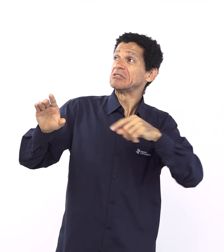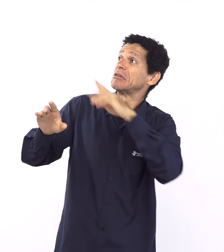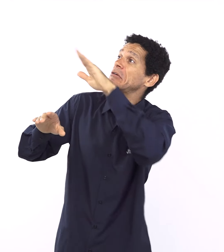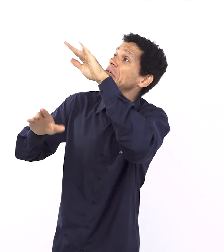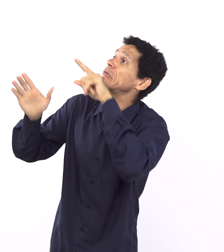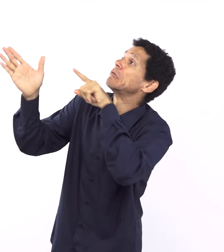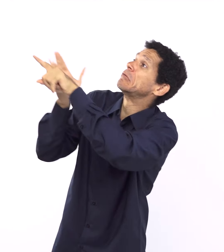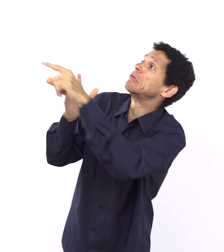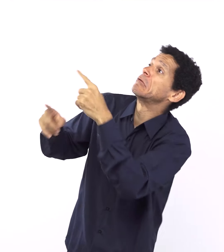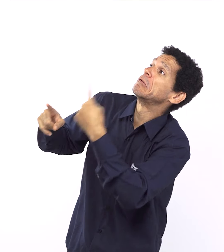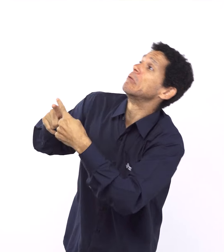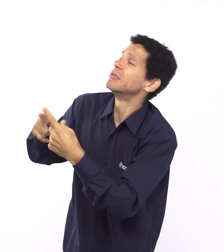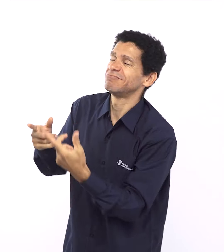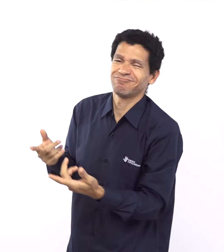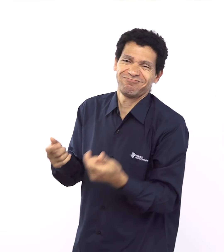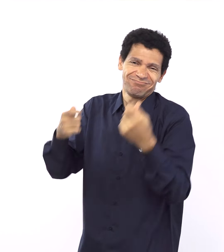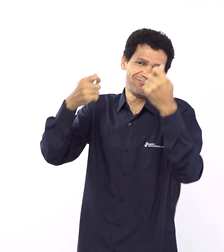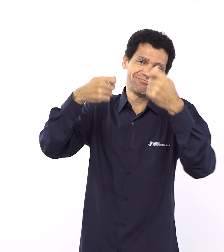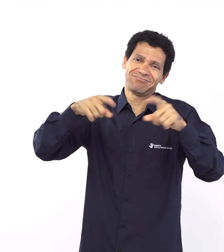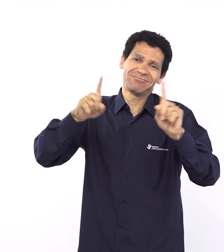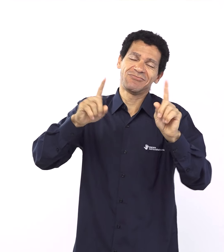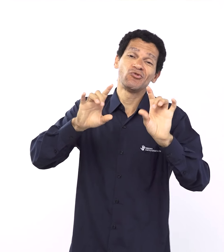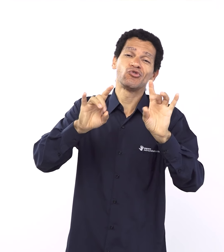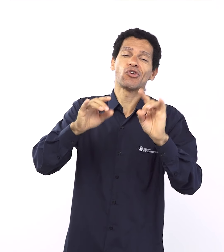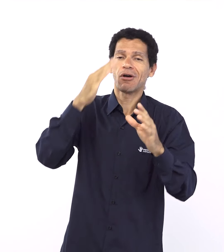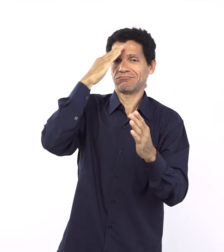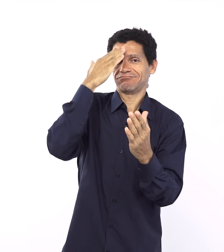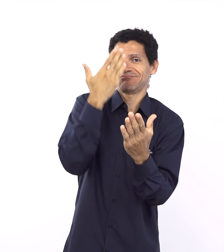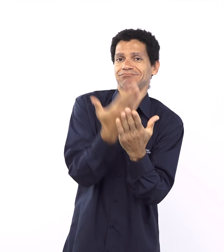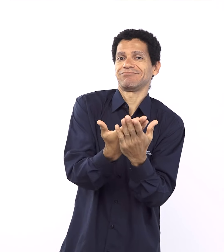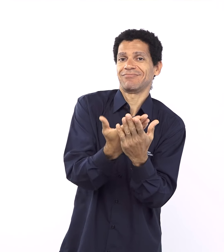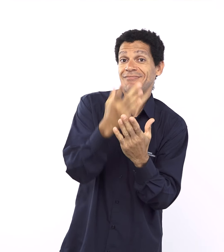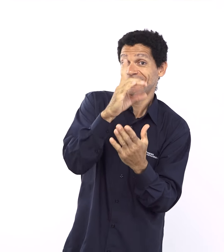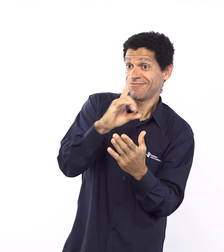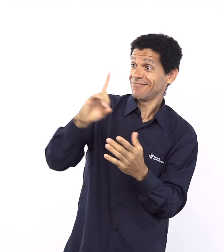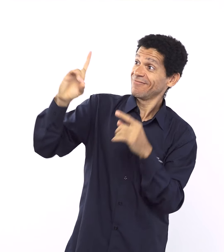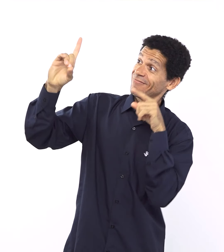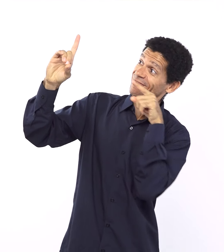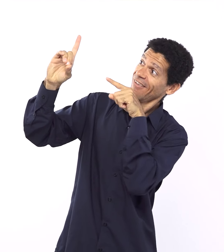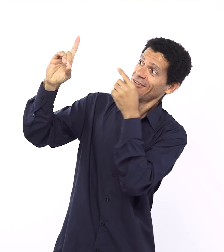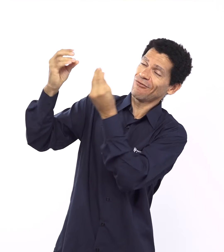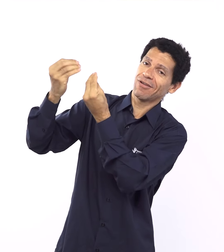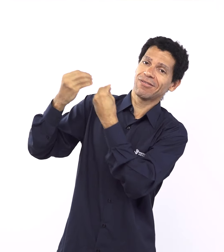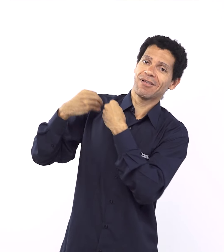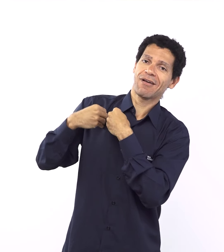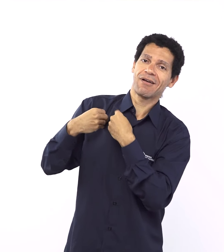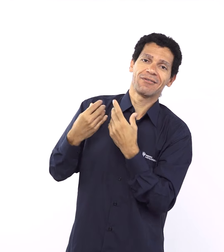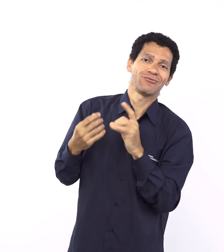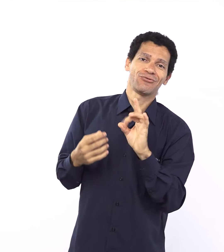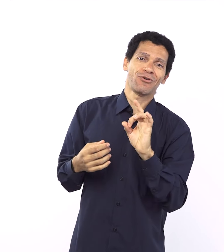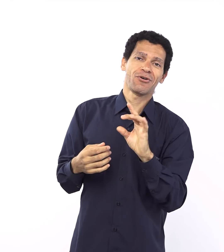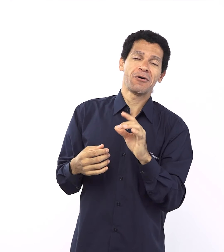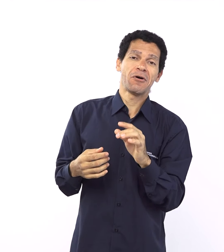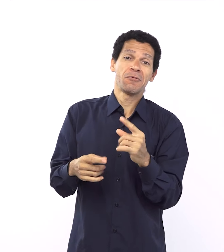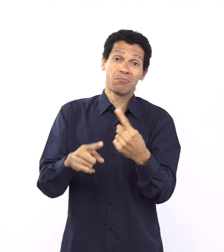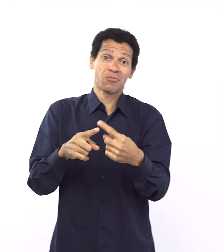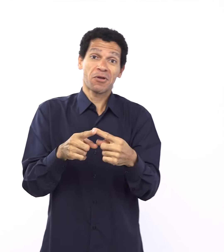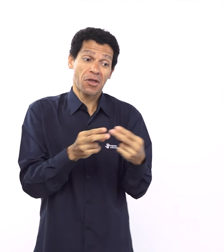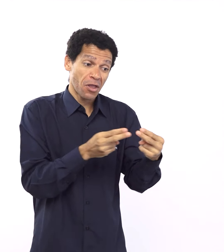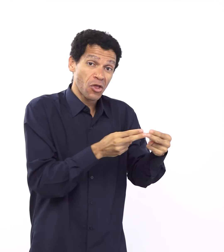não tem, se você olhar para os caras, não tem como você encontrar razões ou motivos, mas a gente tenta entender, gente, ou melhor, a gente tenta encontrar, mas